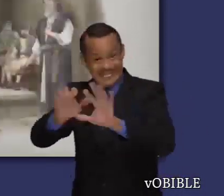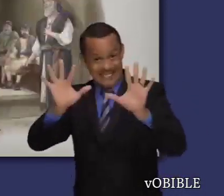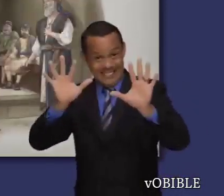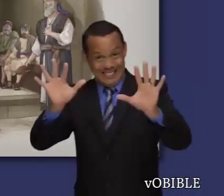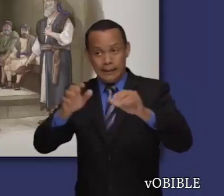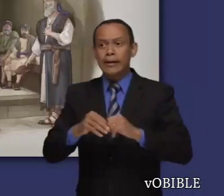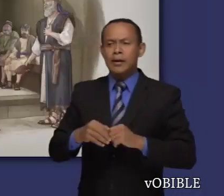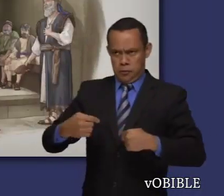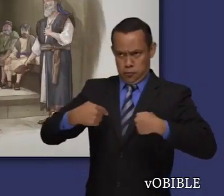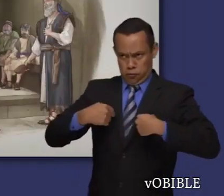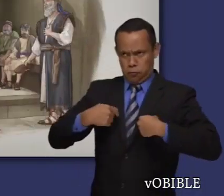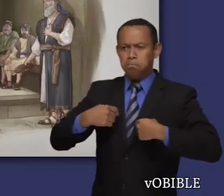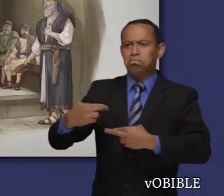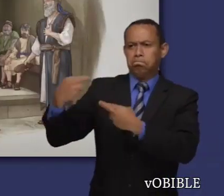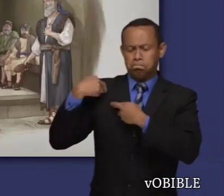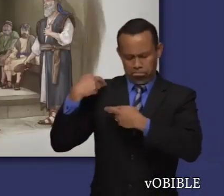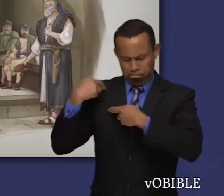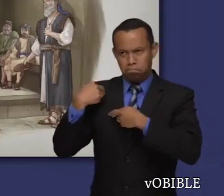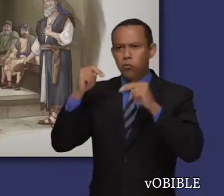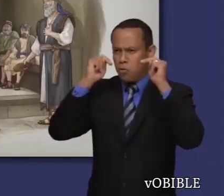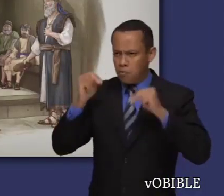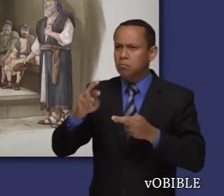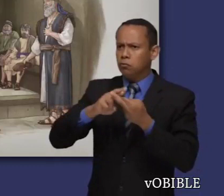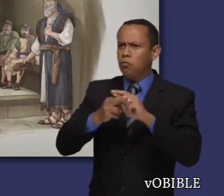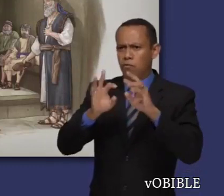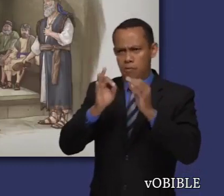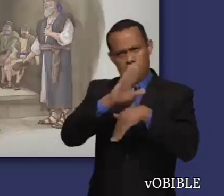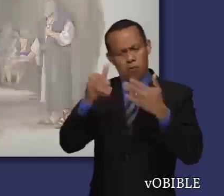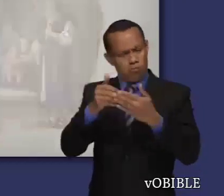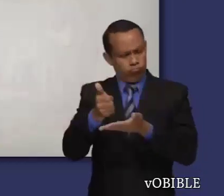Boaz acepta públicamente la responsabilidad de ser el recomprador.